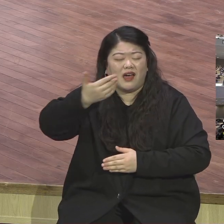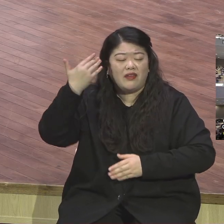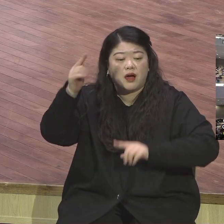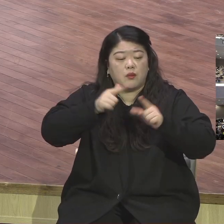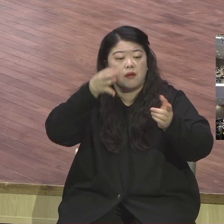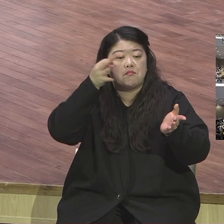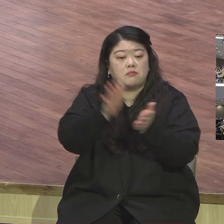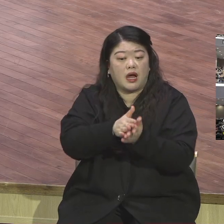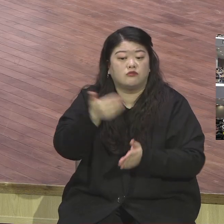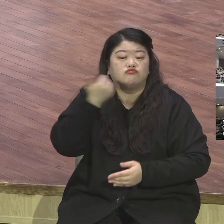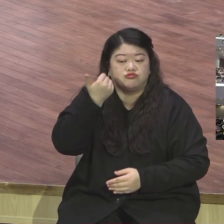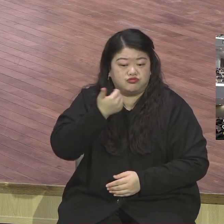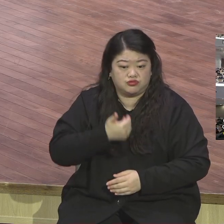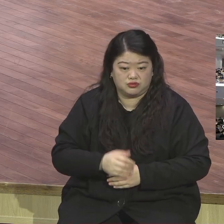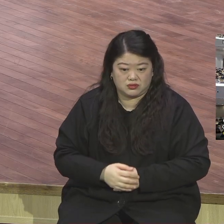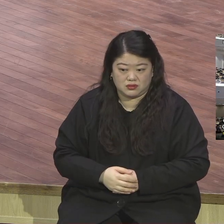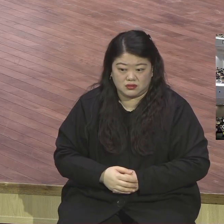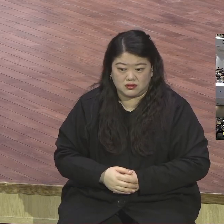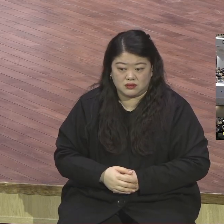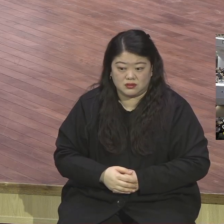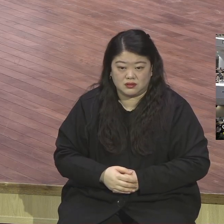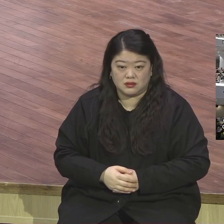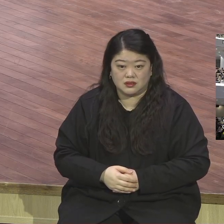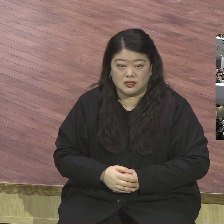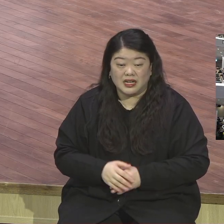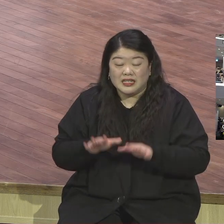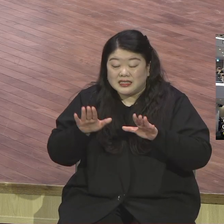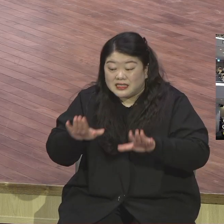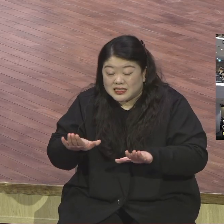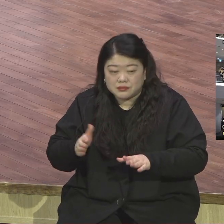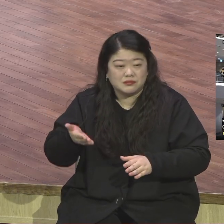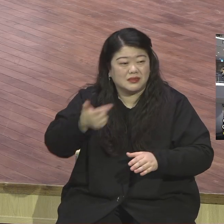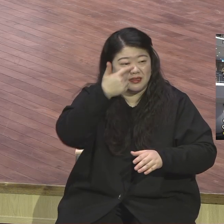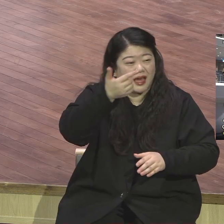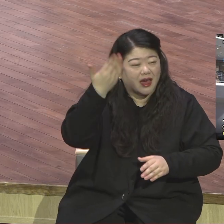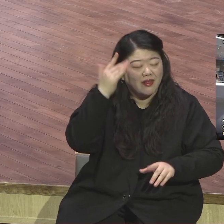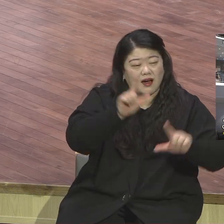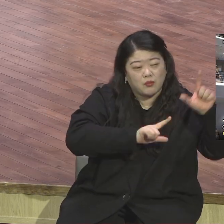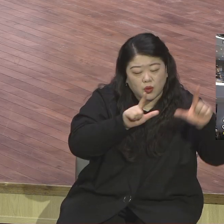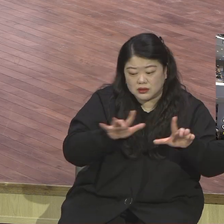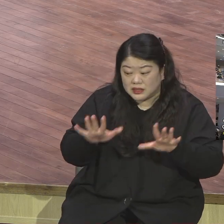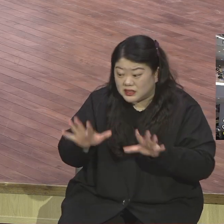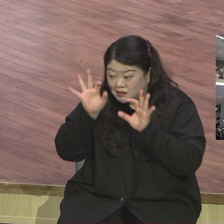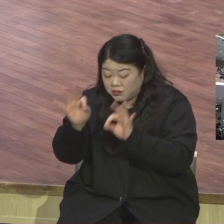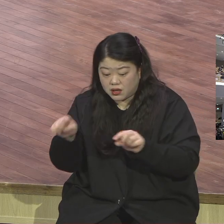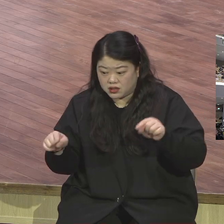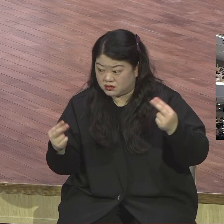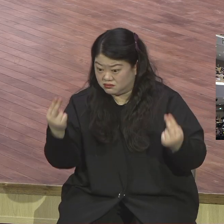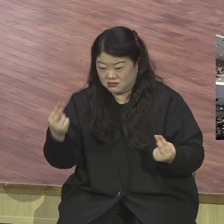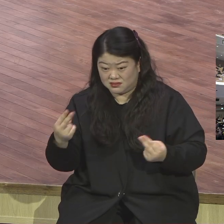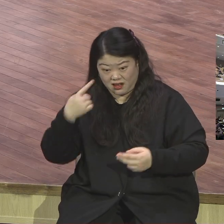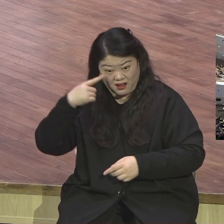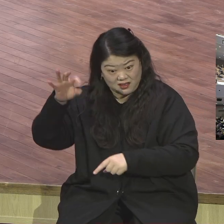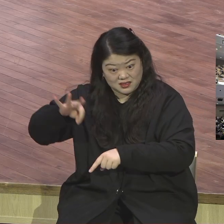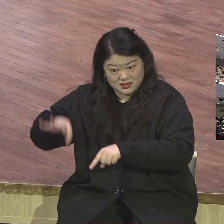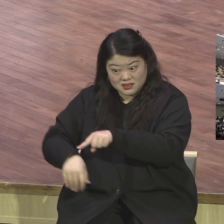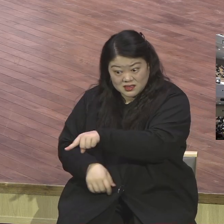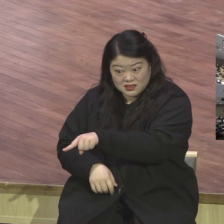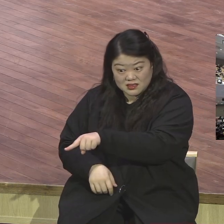이것이 너희에게 어떻게 보이느냐. 이것이 너희 눈에 보잘것 없지 아니하냐. 그러나 여호와가 일어노라